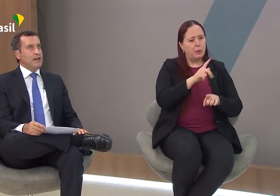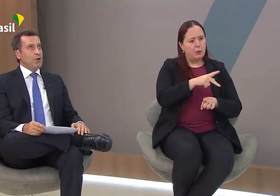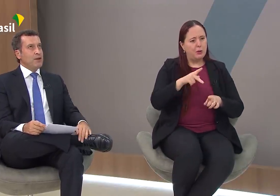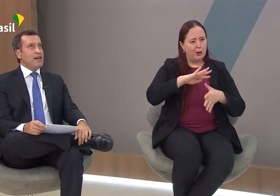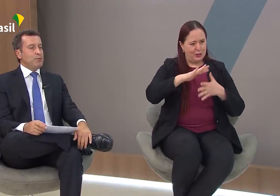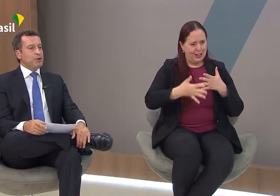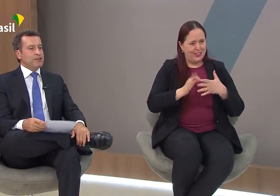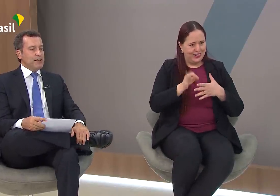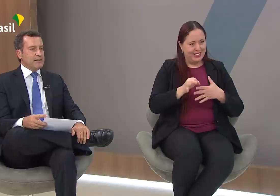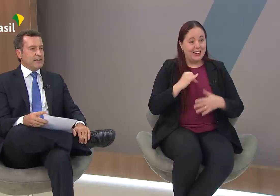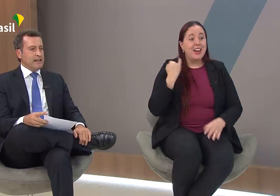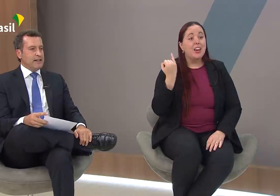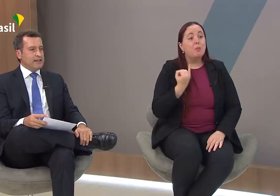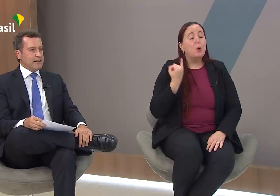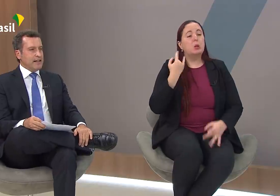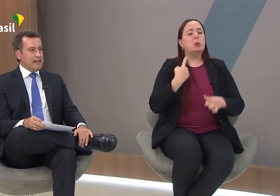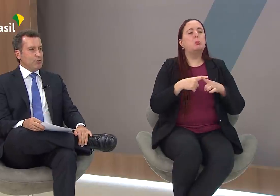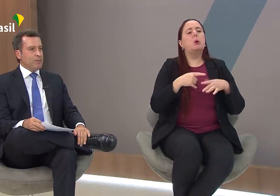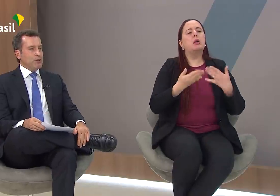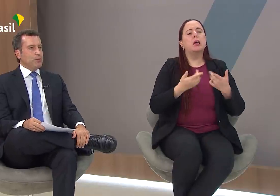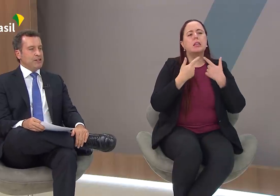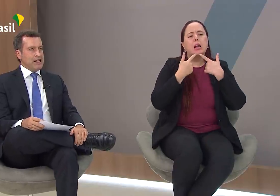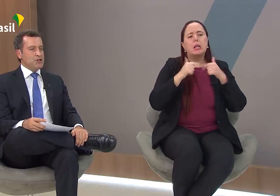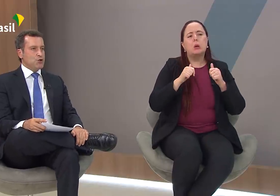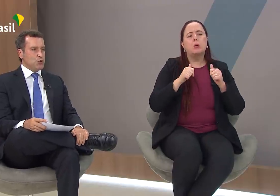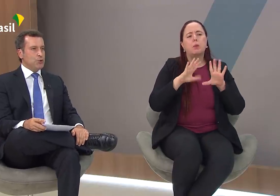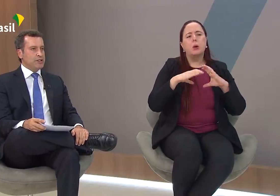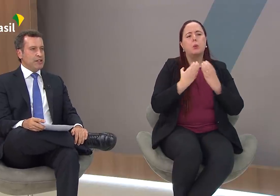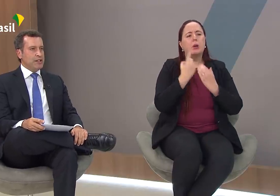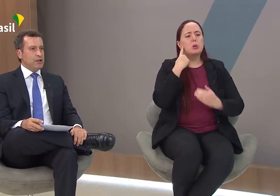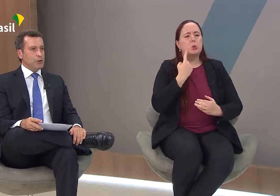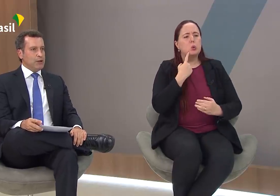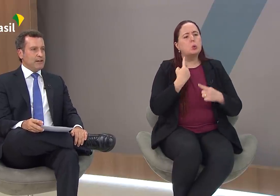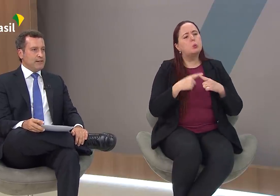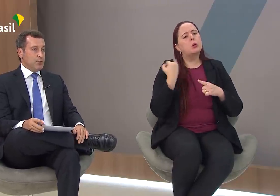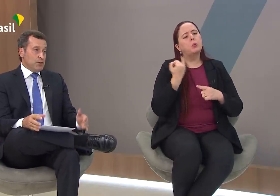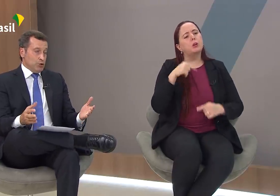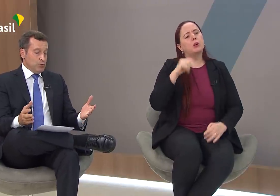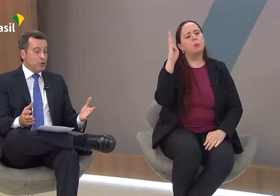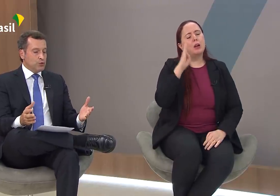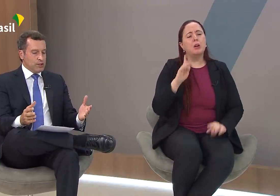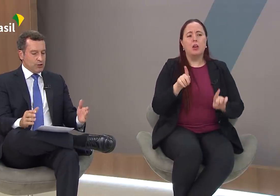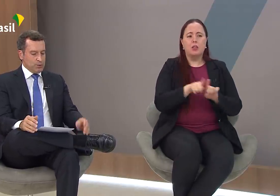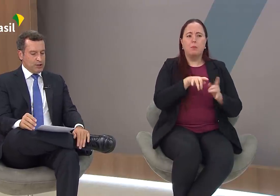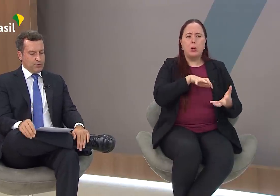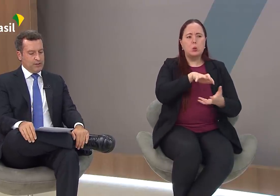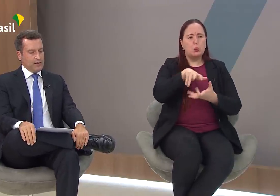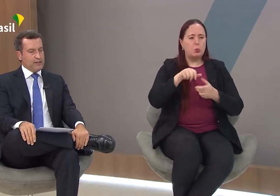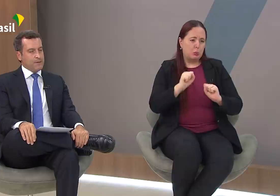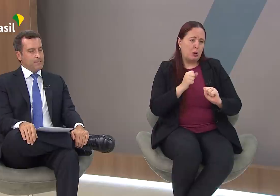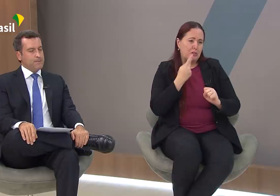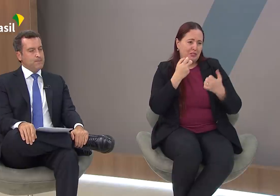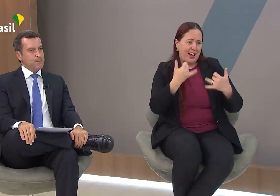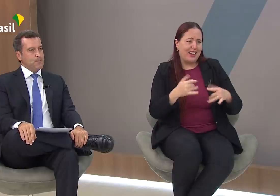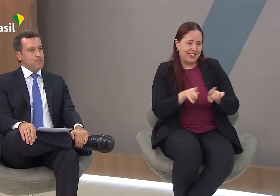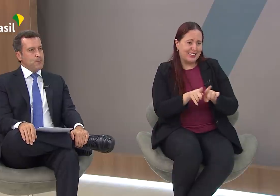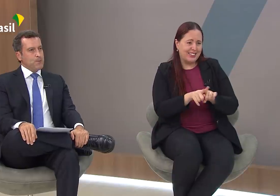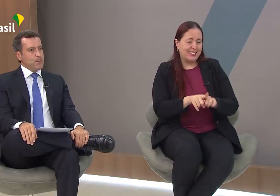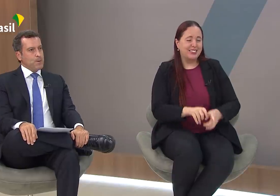Libras. Qual que a importância dessa língua para a comunidade surda no Brasil e no mundo, né? Nós podemos dizer assim.